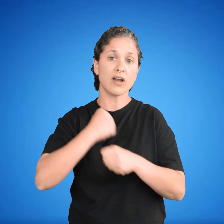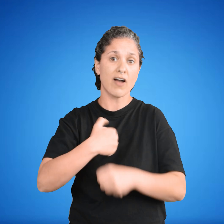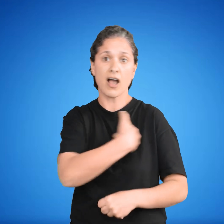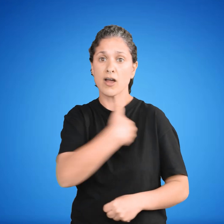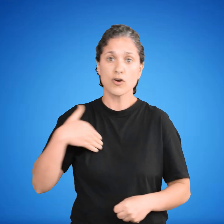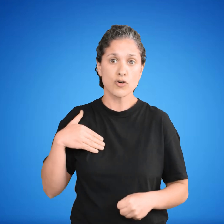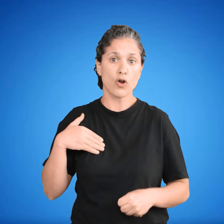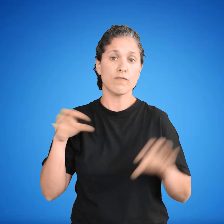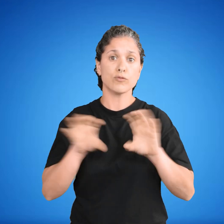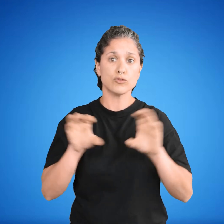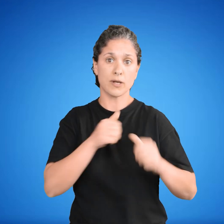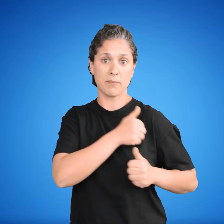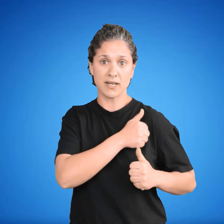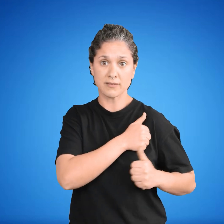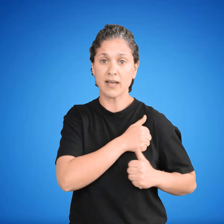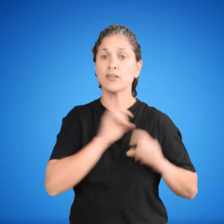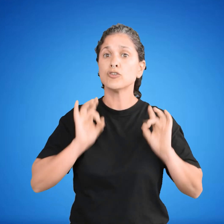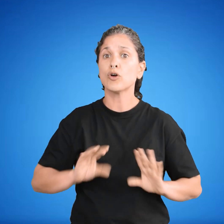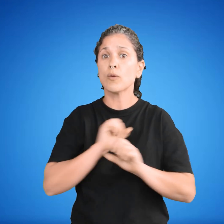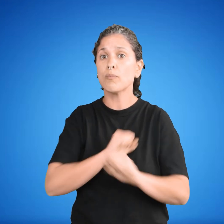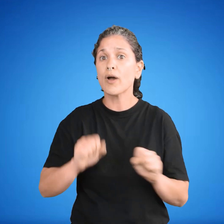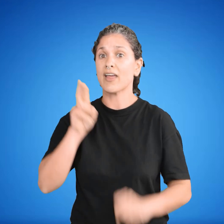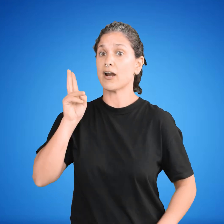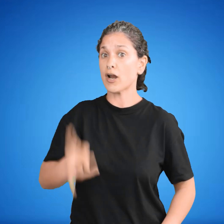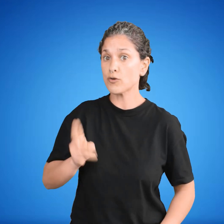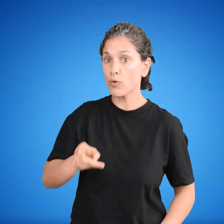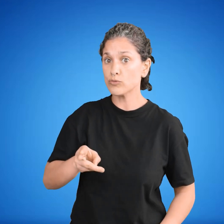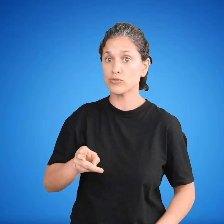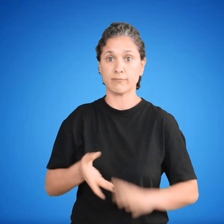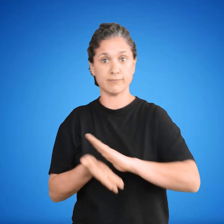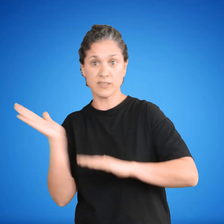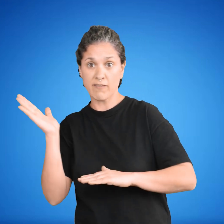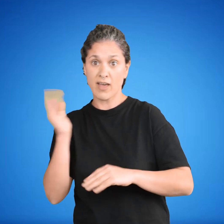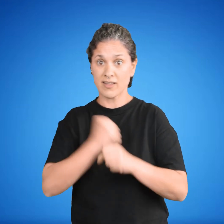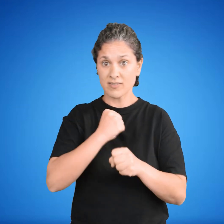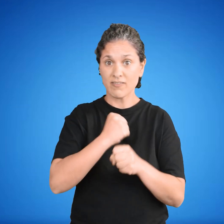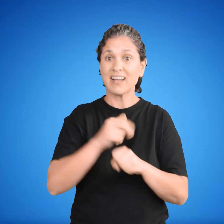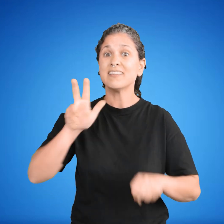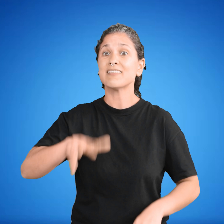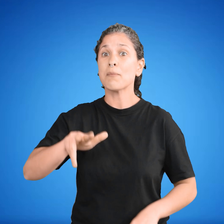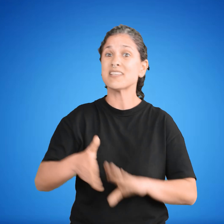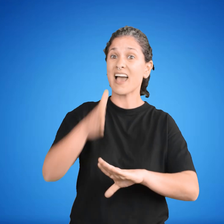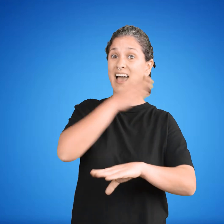otra función militar, salvo que renuncien y cesen en sus cargos con tres meses de anticipación al acto electoral.